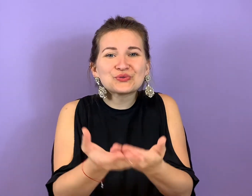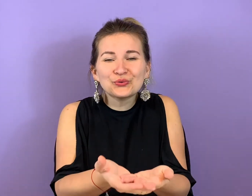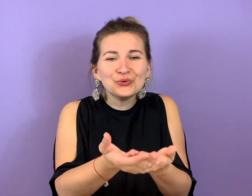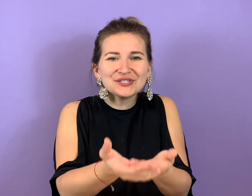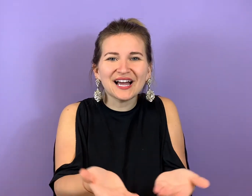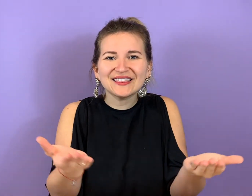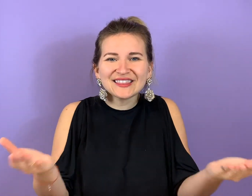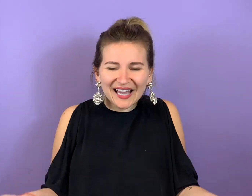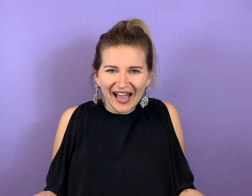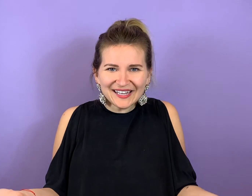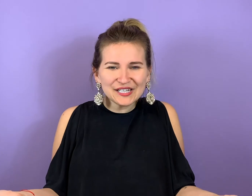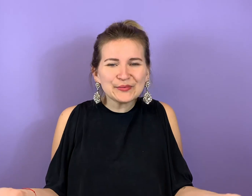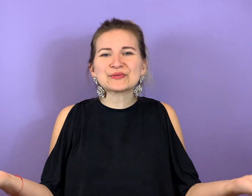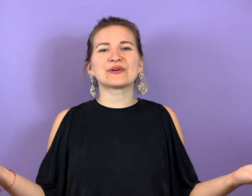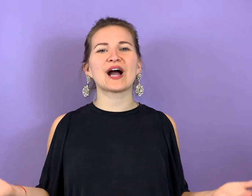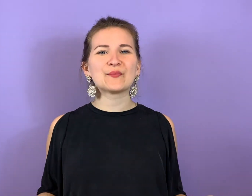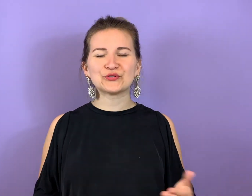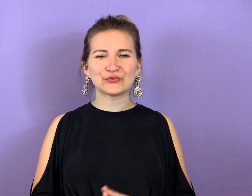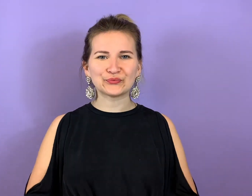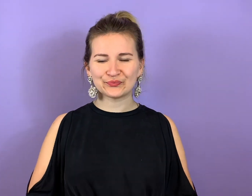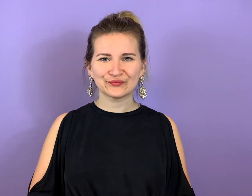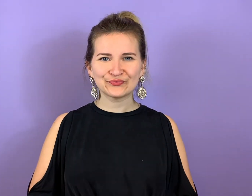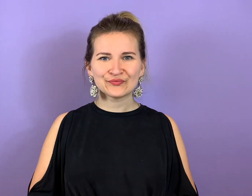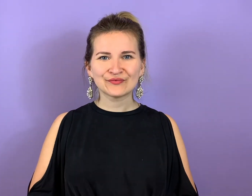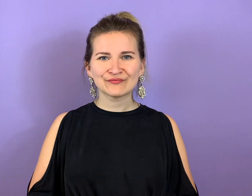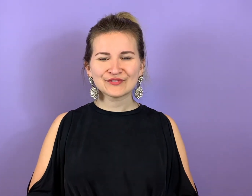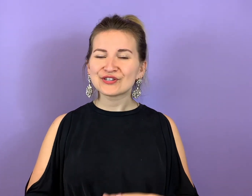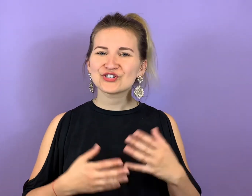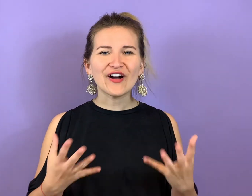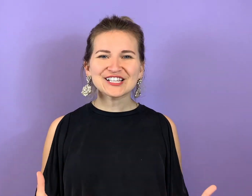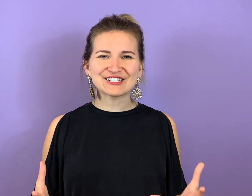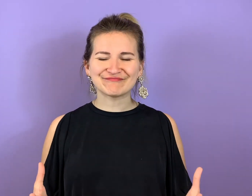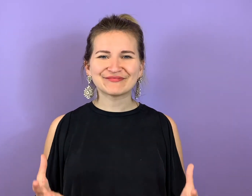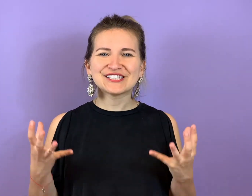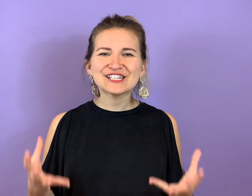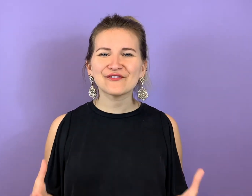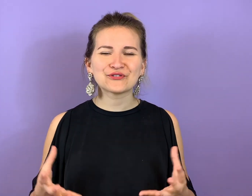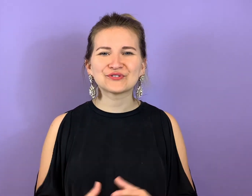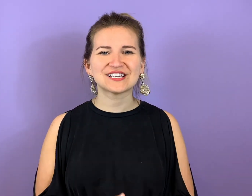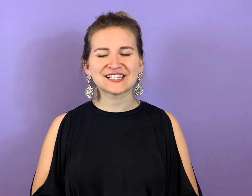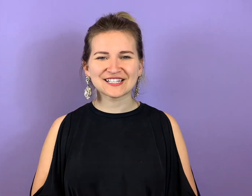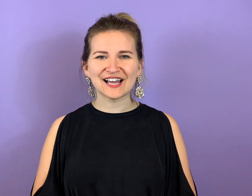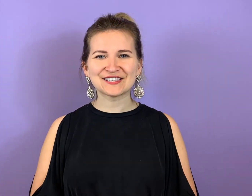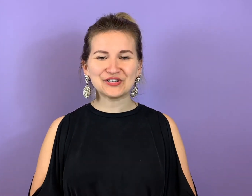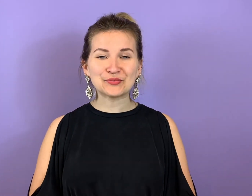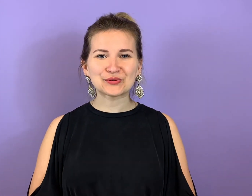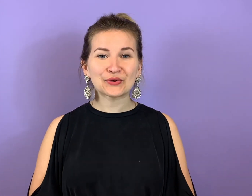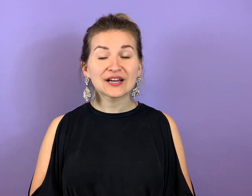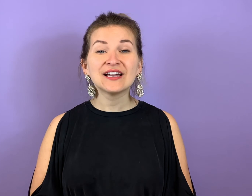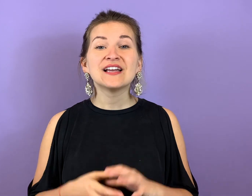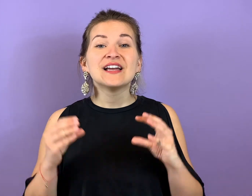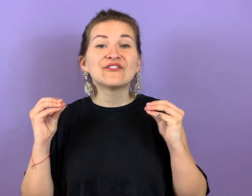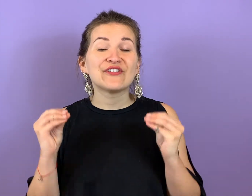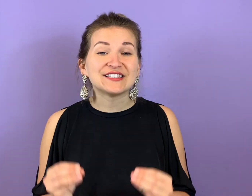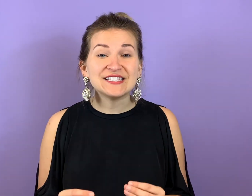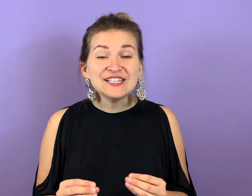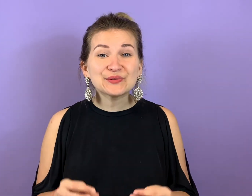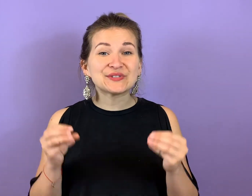du dann kein Liebesglück haben dürfen? Schwachsinn. Jeder von uns hat das gleiche Liebesglück verdient und